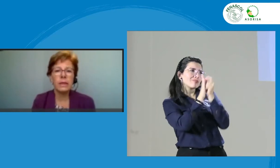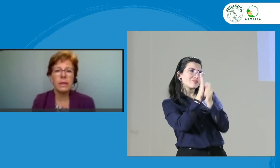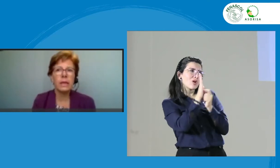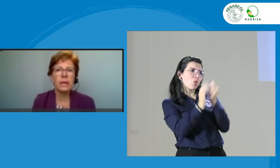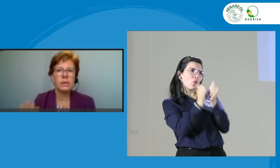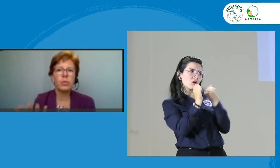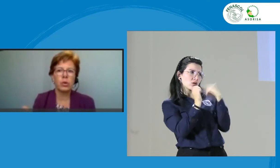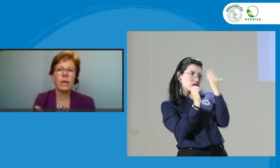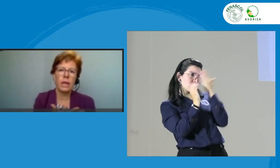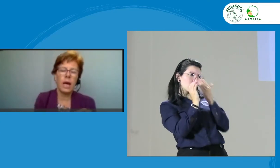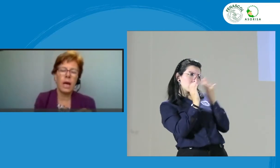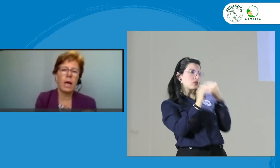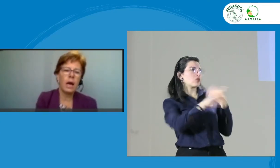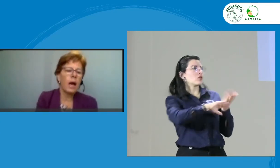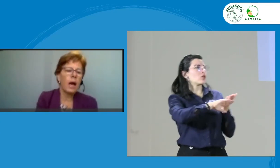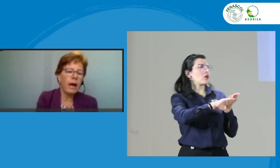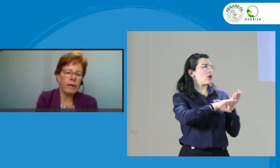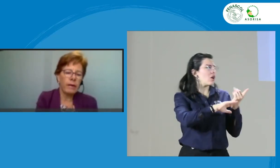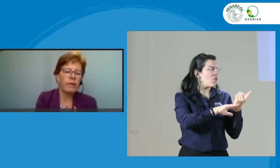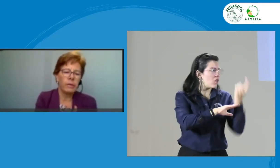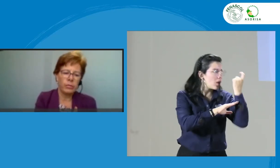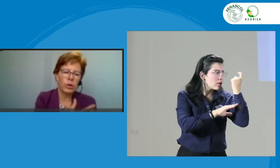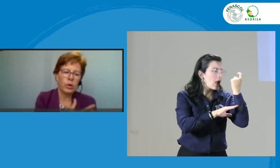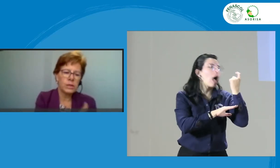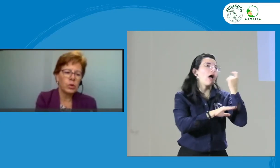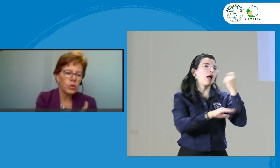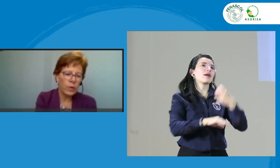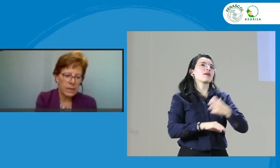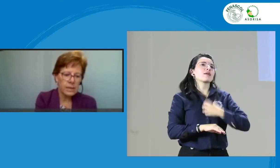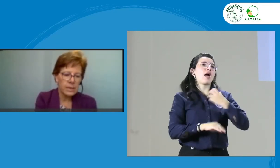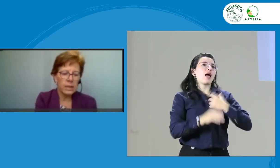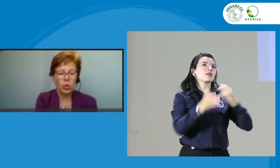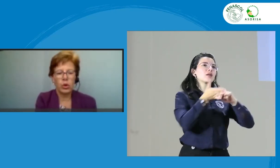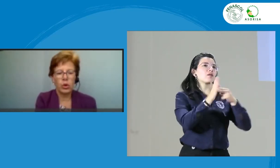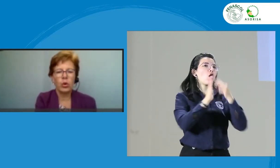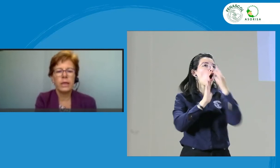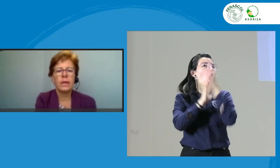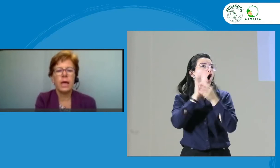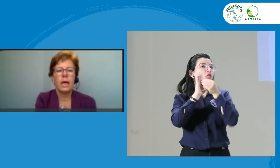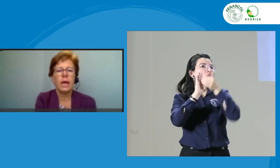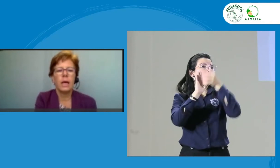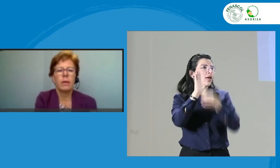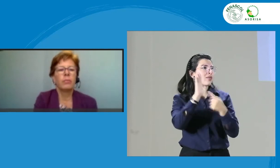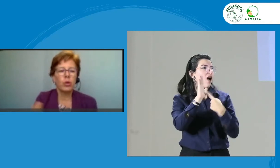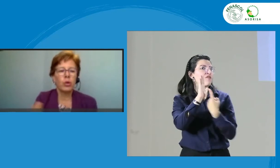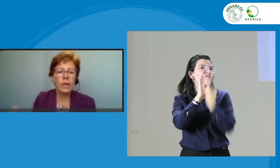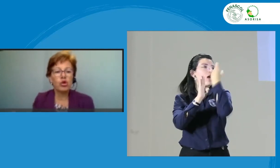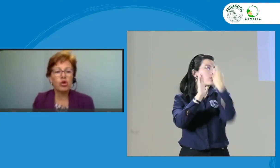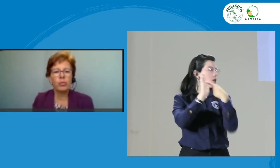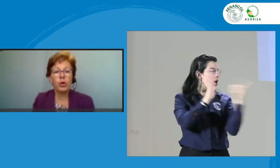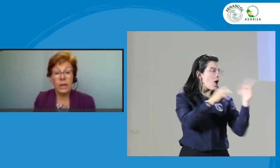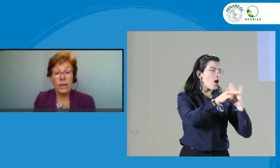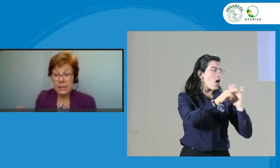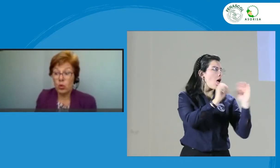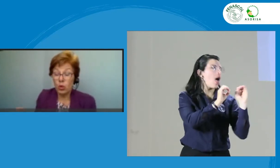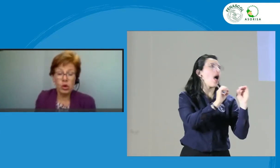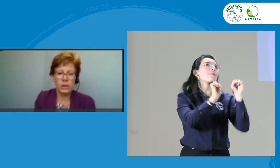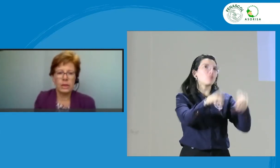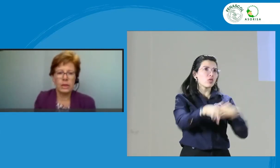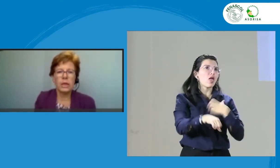respondan a violaciones o fallas en el código de ética porque ellos, porque las conocen. Y